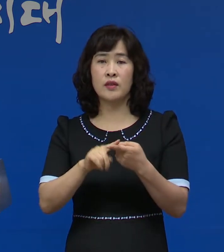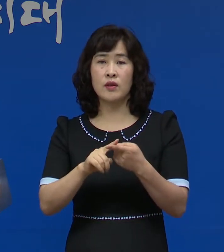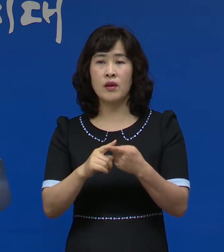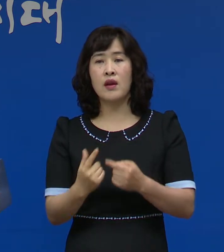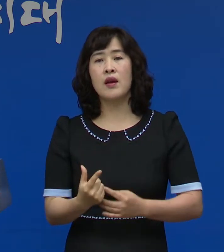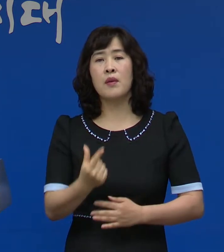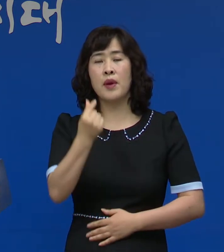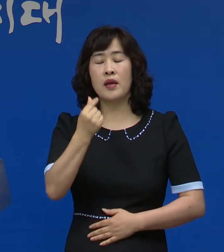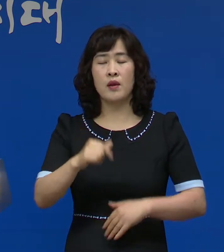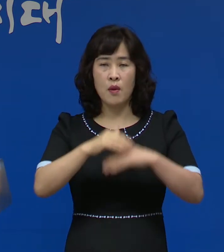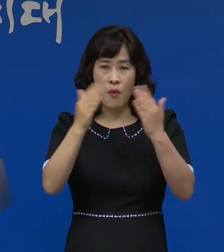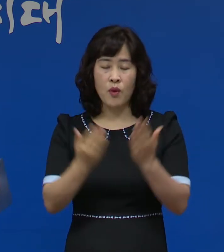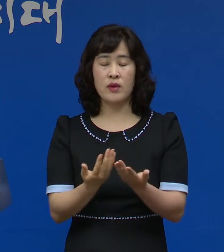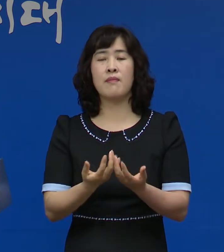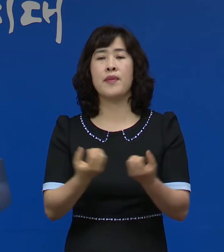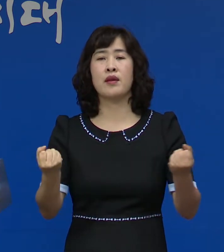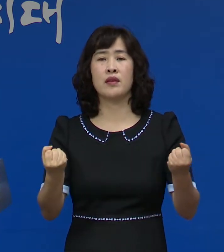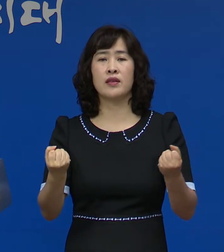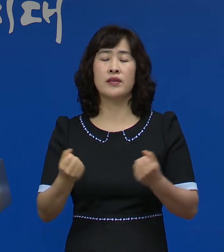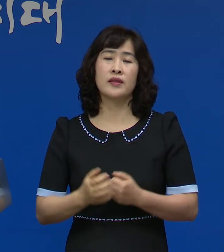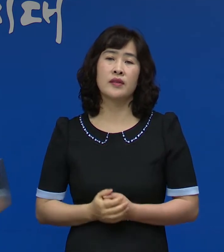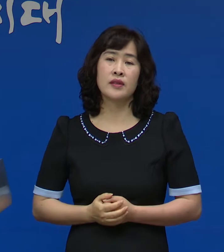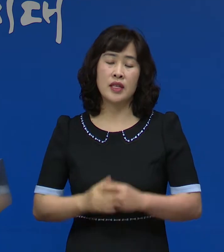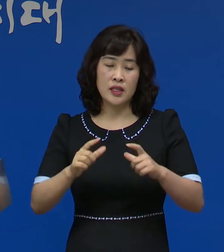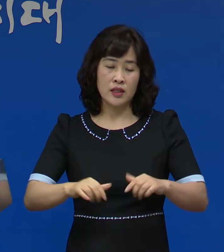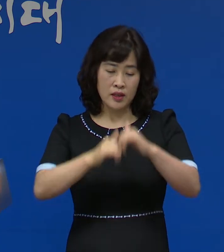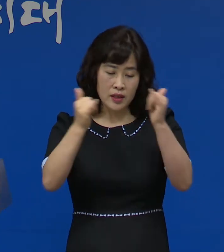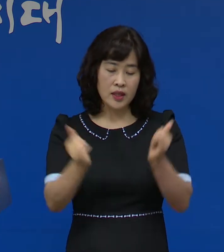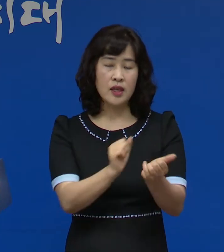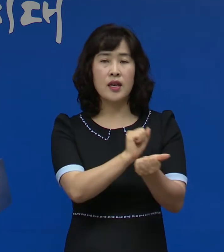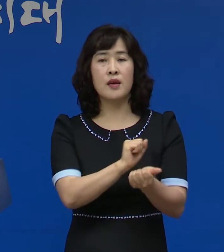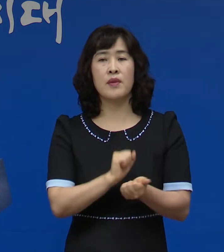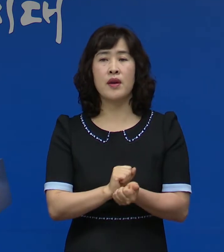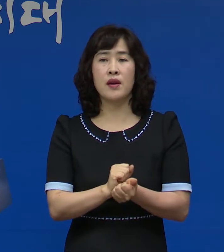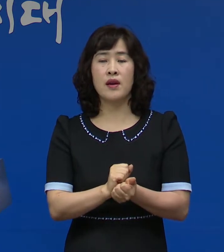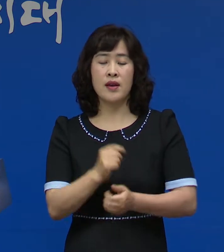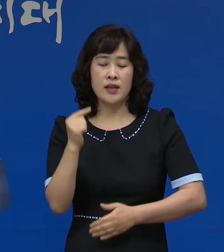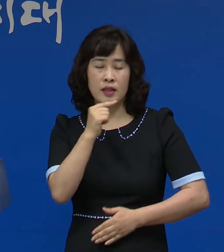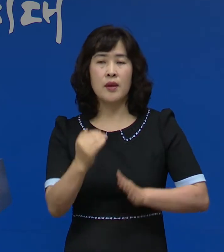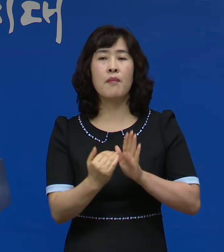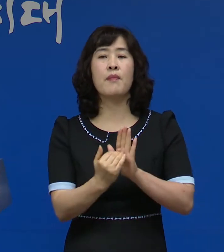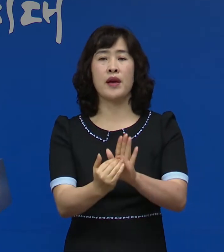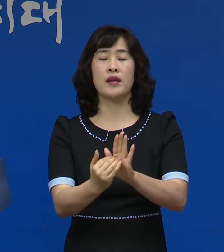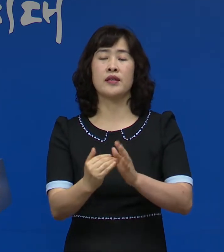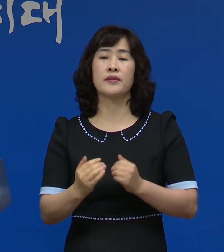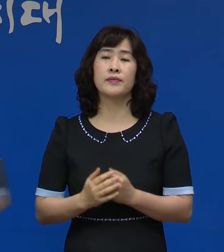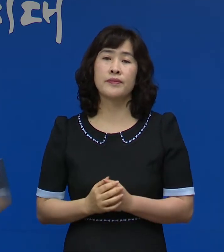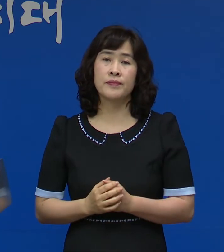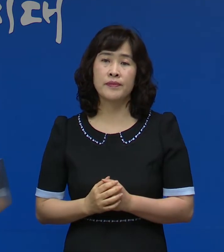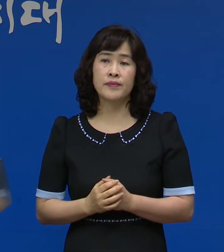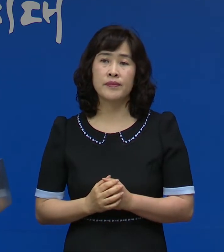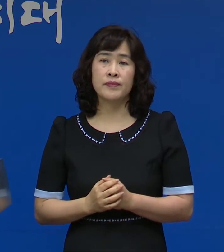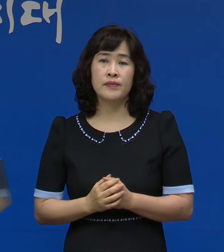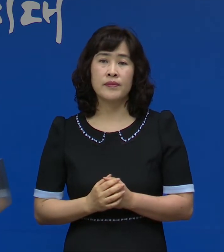신속히 모두 격리 조치에 지역사회 감염을 철저히 차단하겠습니다